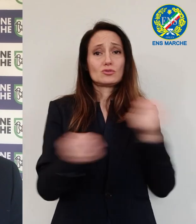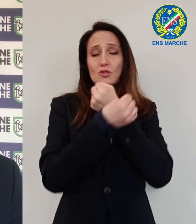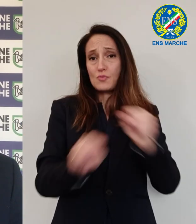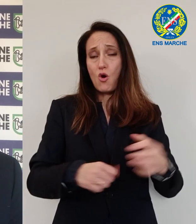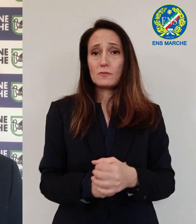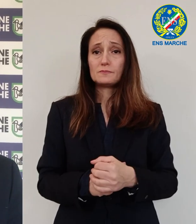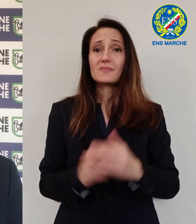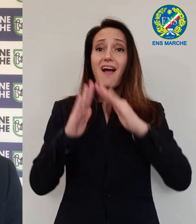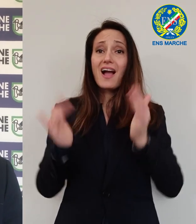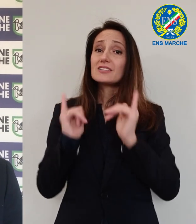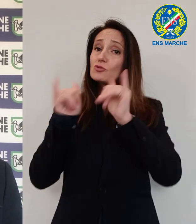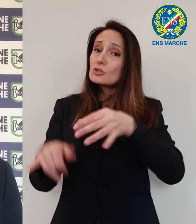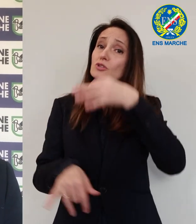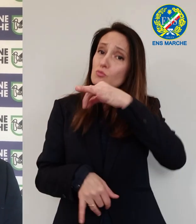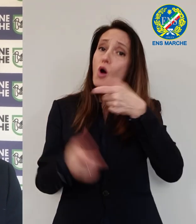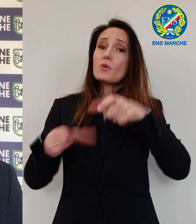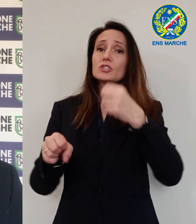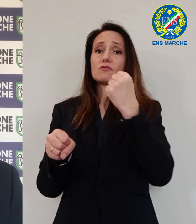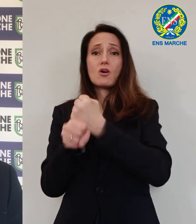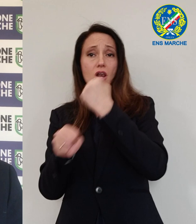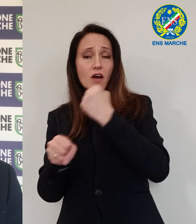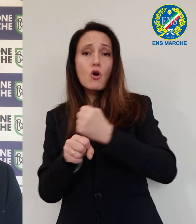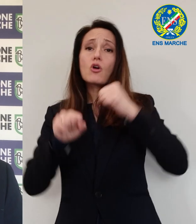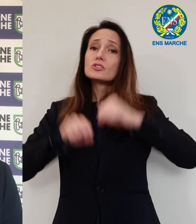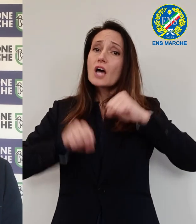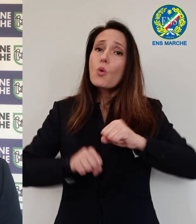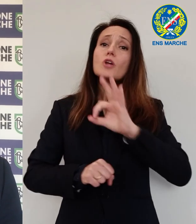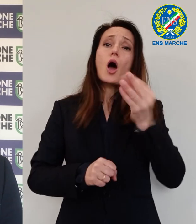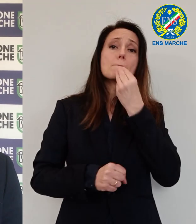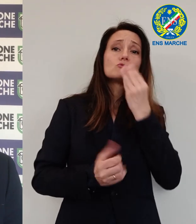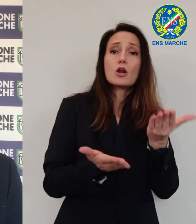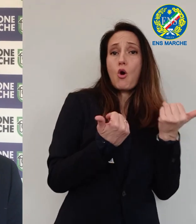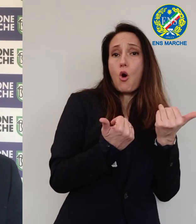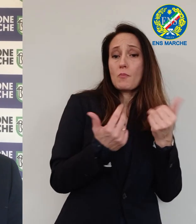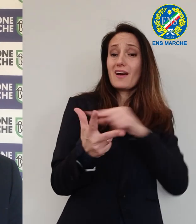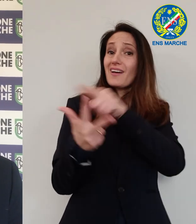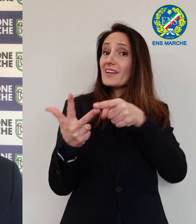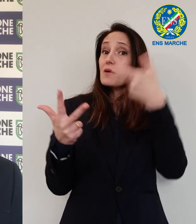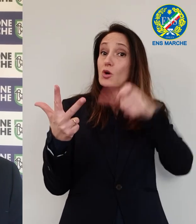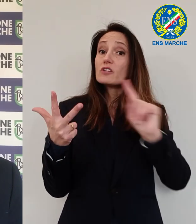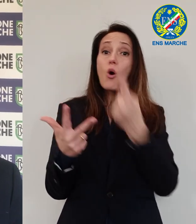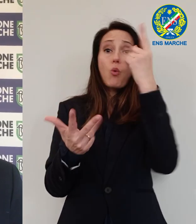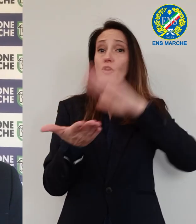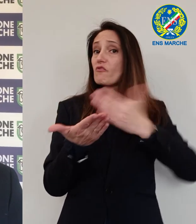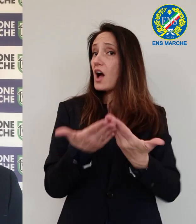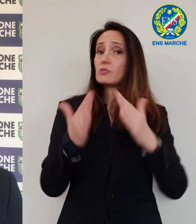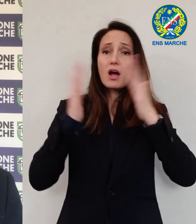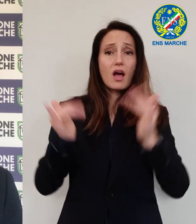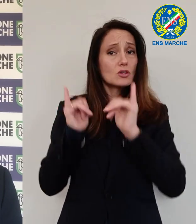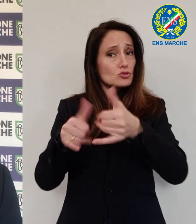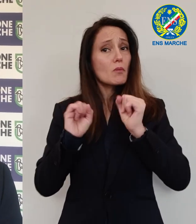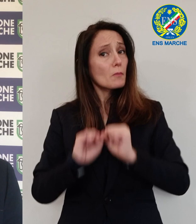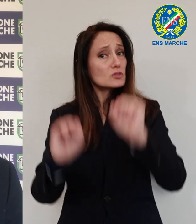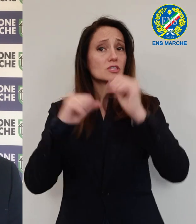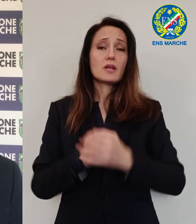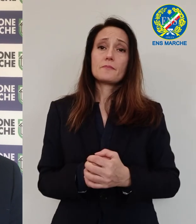al lavoro, per motivi di salute o per andare a comprare i generi alimentari. Gli unici tre motivi per cui si esce di casa. Passeggiata di